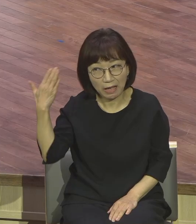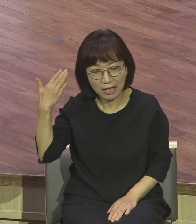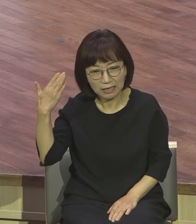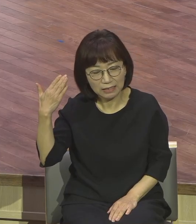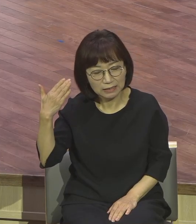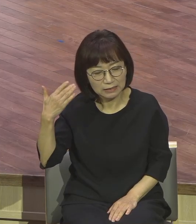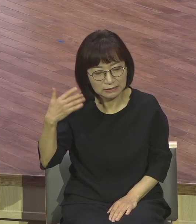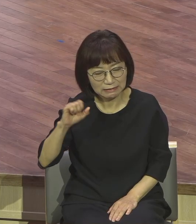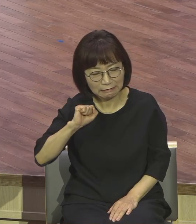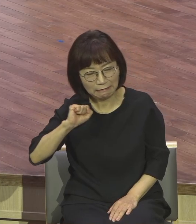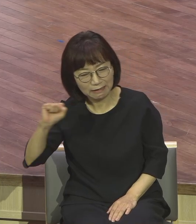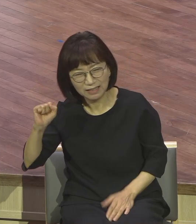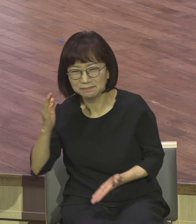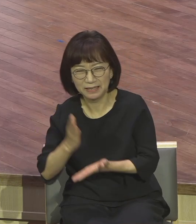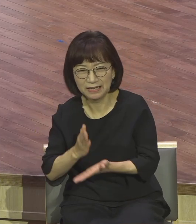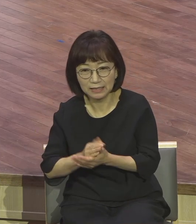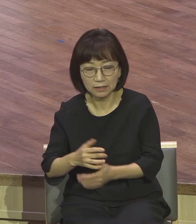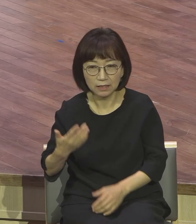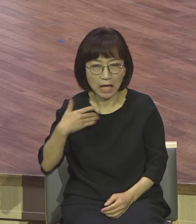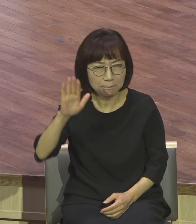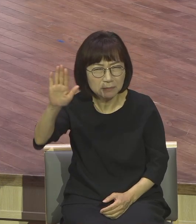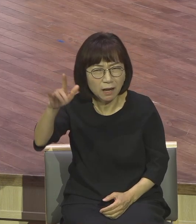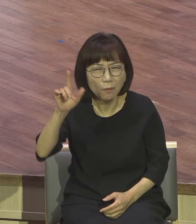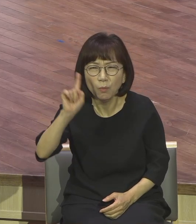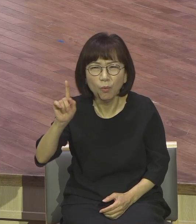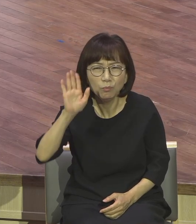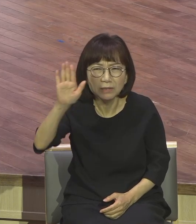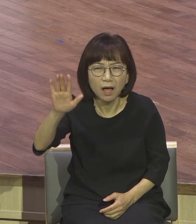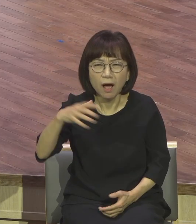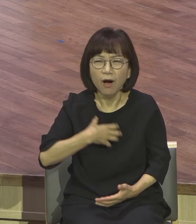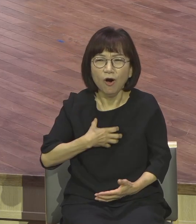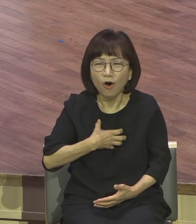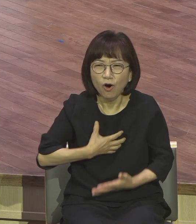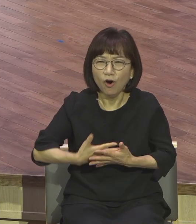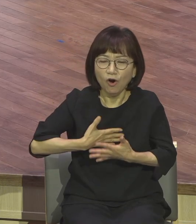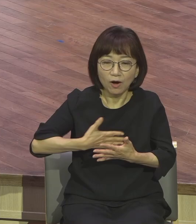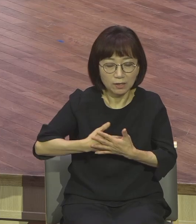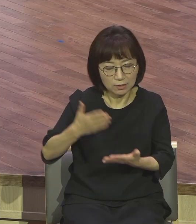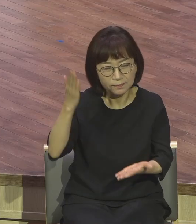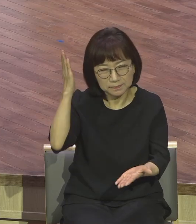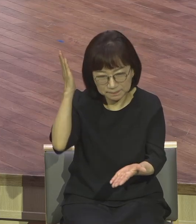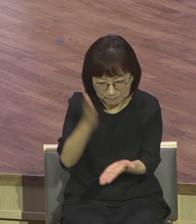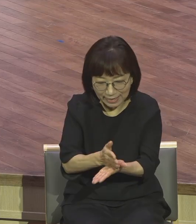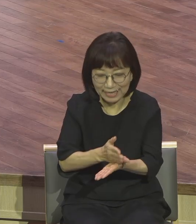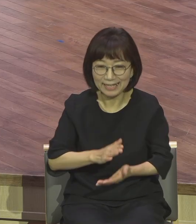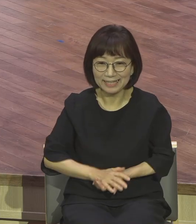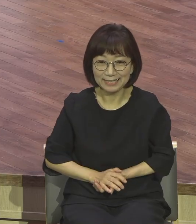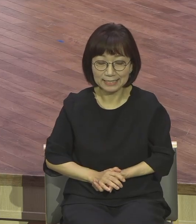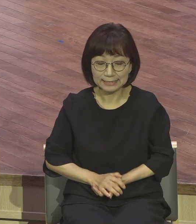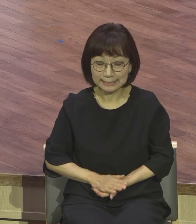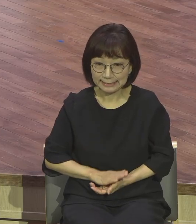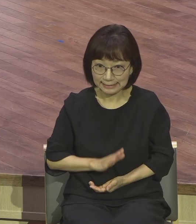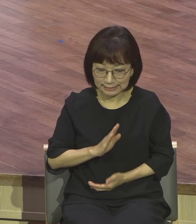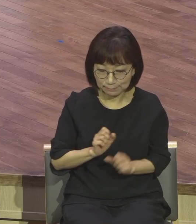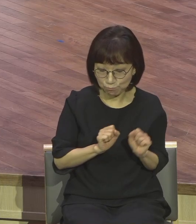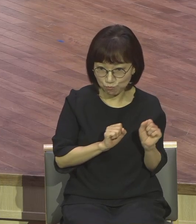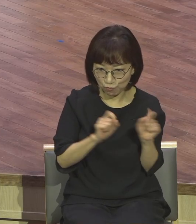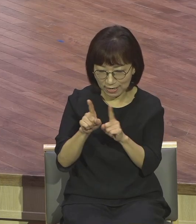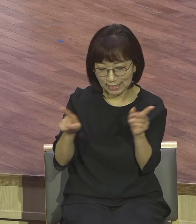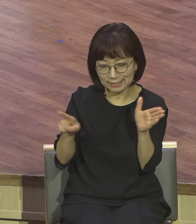불안해 할 거 없으면 다음에 어떻게 될까 부활 참된 부활신앙을 가지고 지금 이 시간도